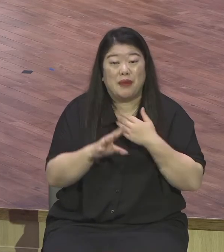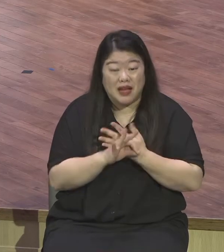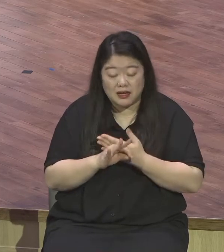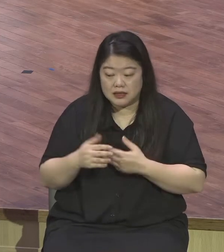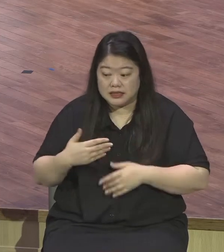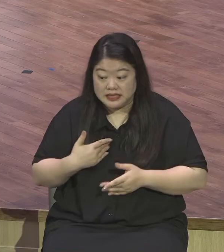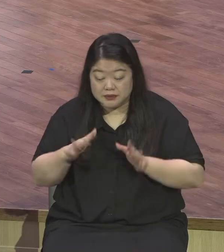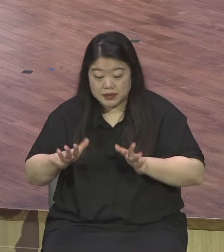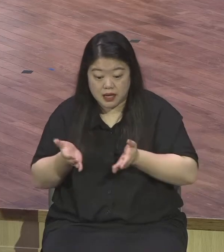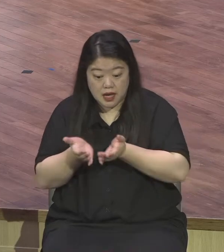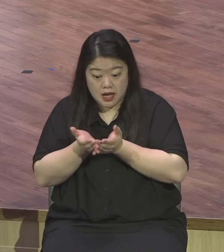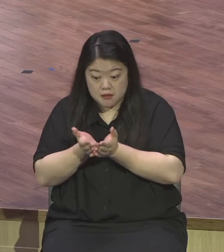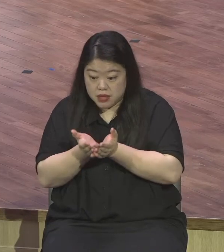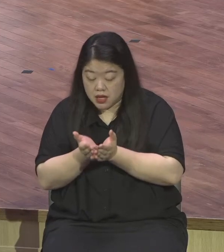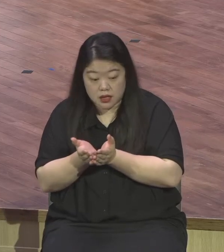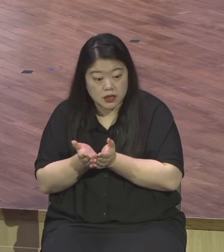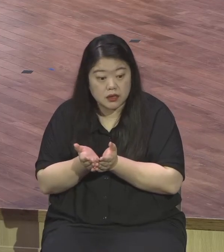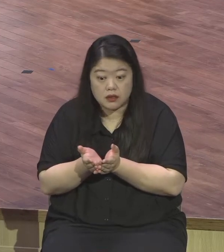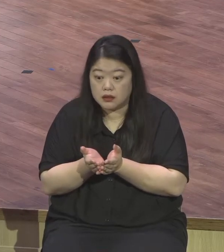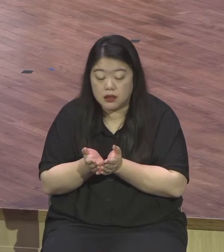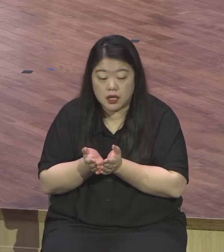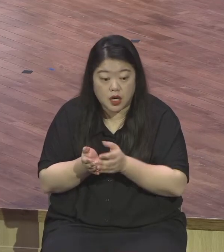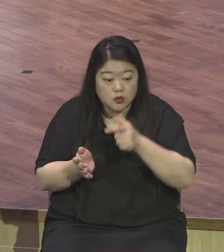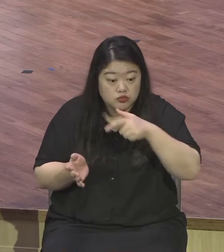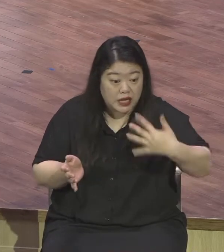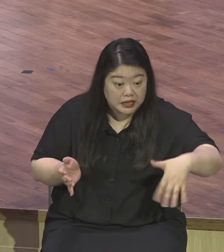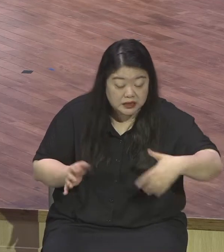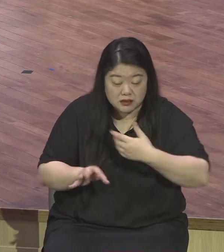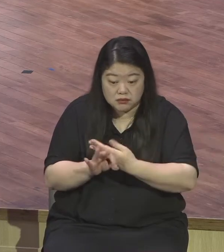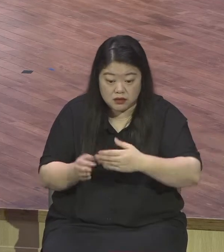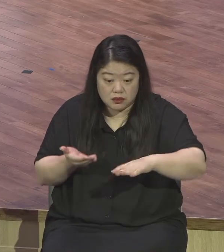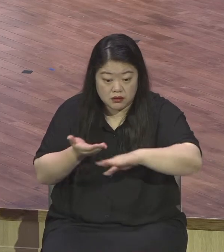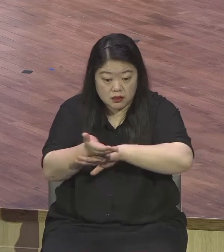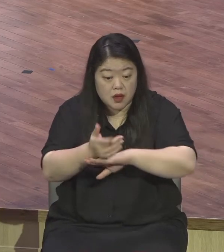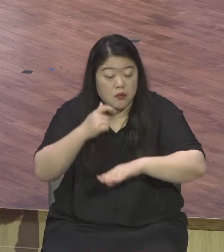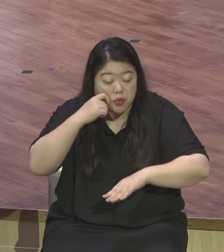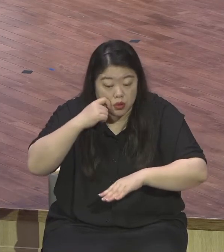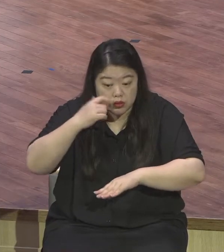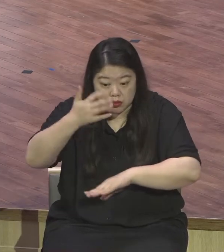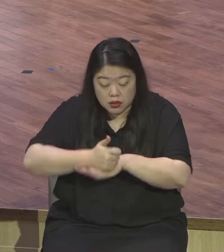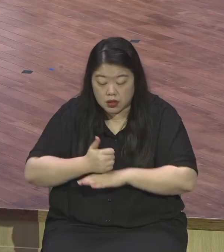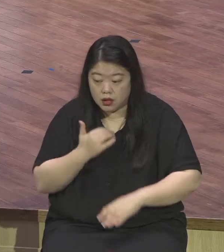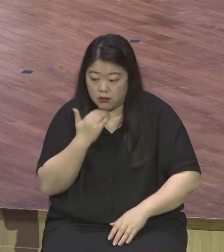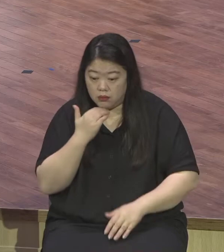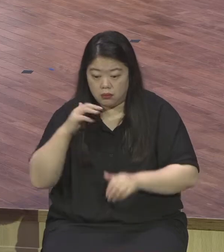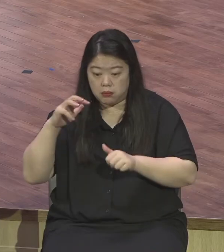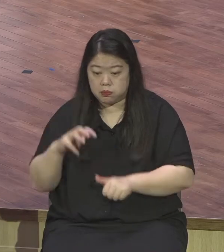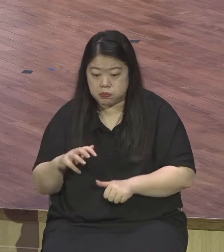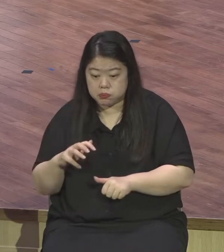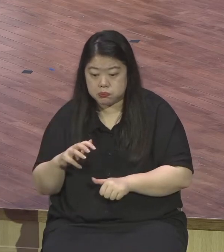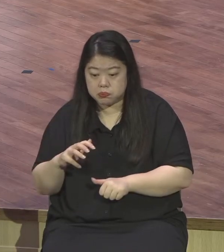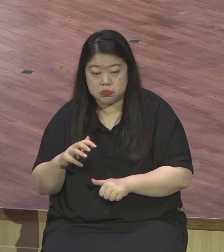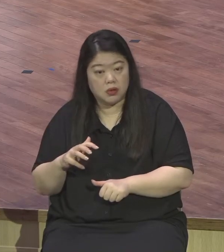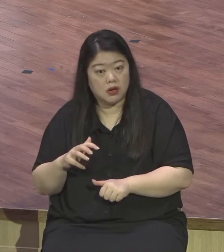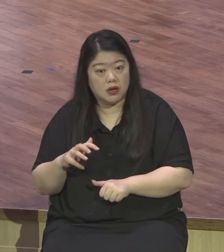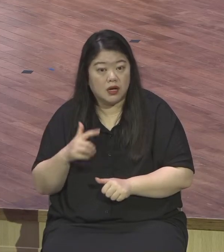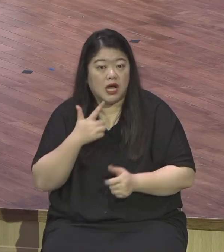기회 왔을 때 못 들어가면 스케줄이 다음 스케줄이 다 터진단 말이에요 이렇게 기회는 우리를